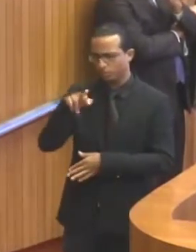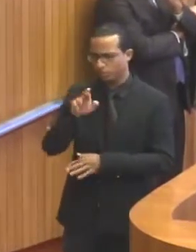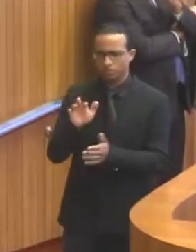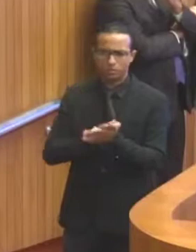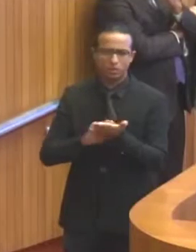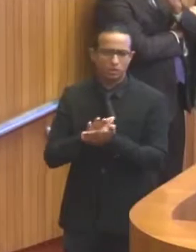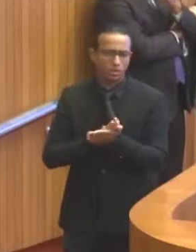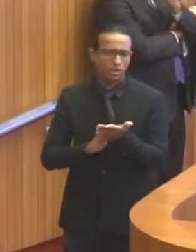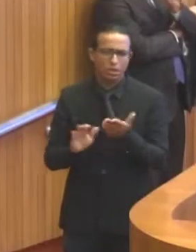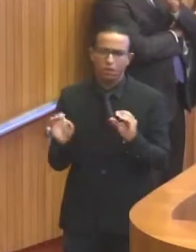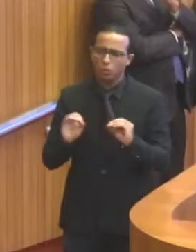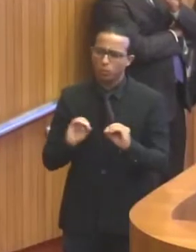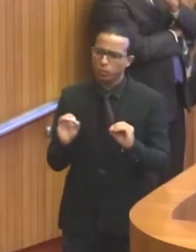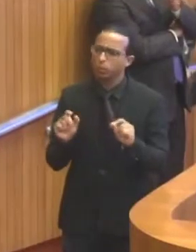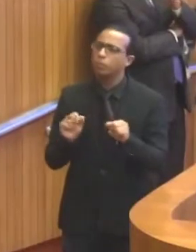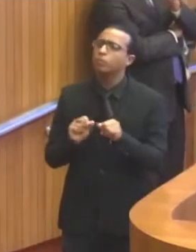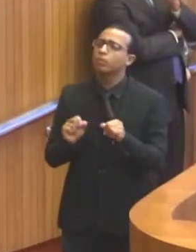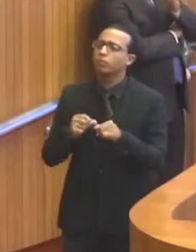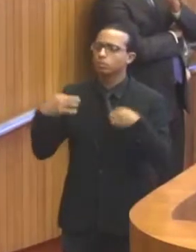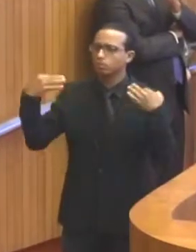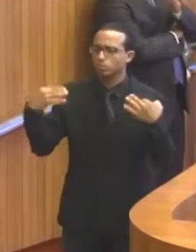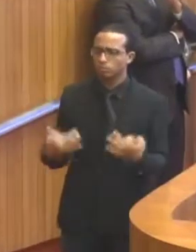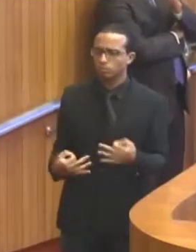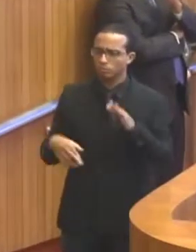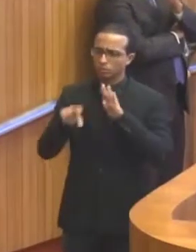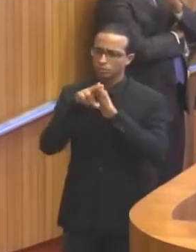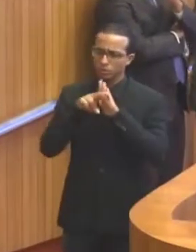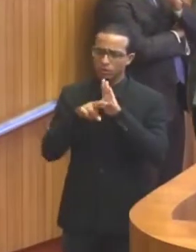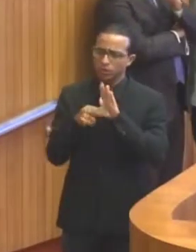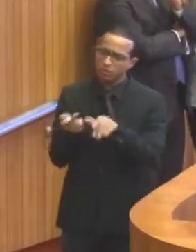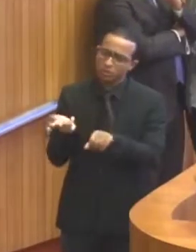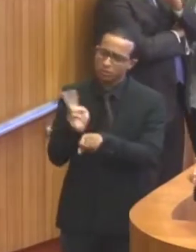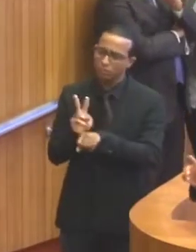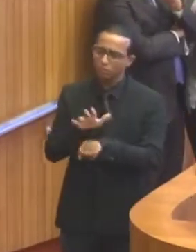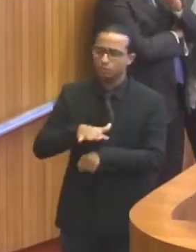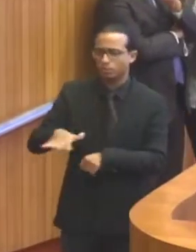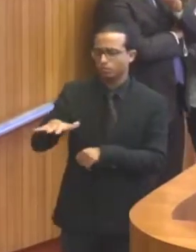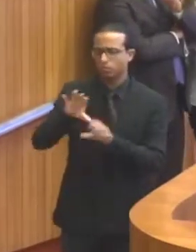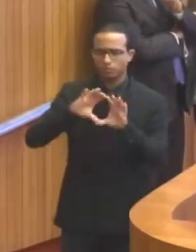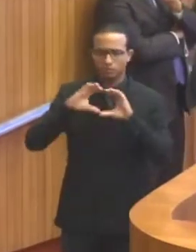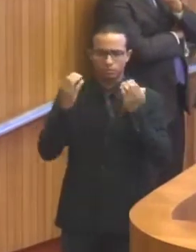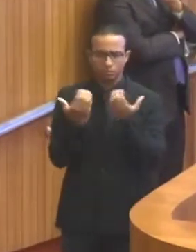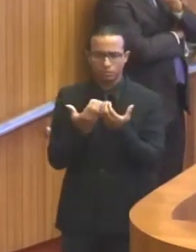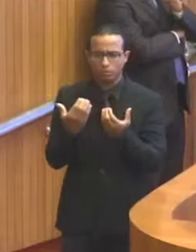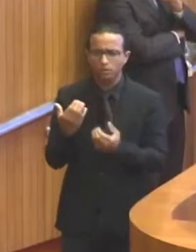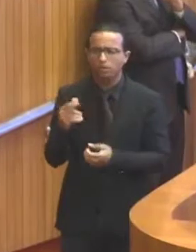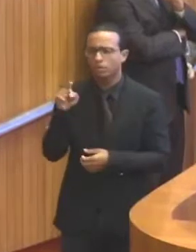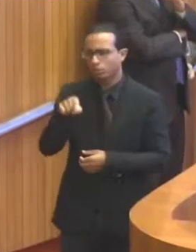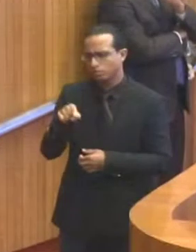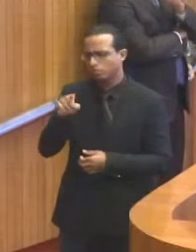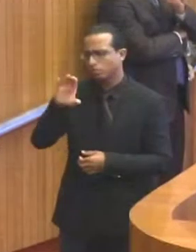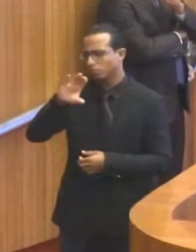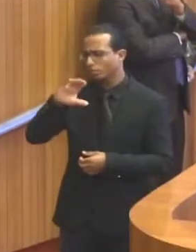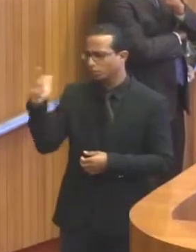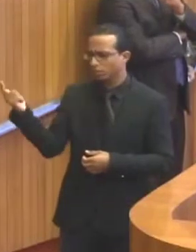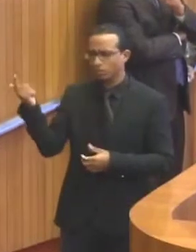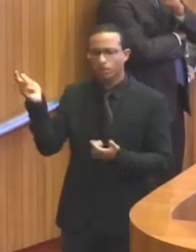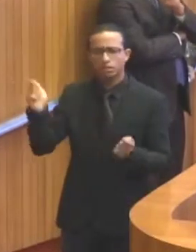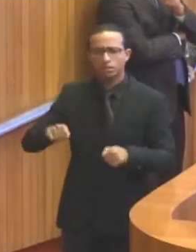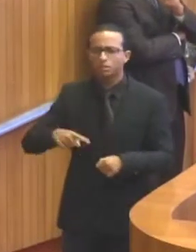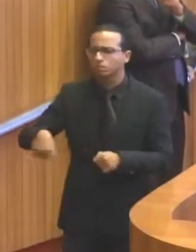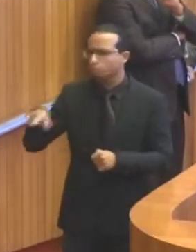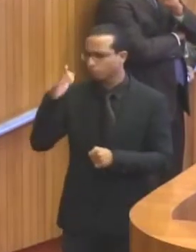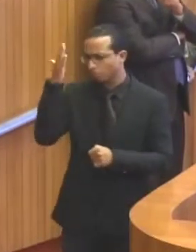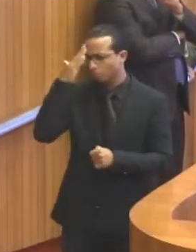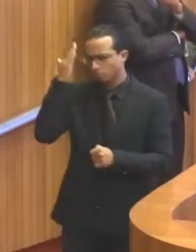feitos procedimentos adequados a fim de garantir a proteção à comunidade. Ficou muito evidente que ninguém